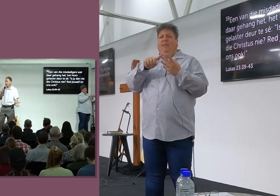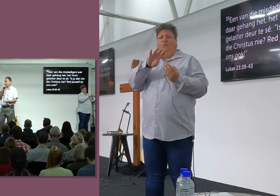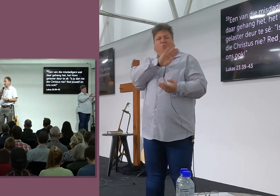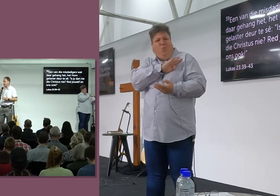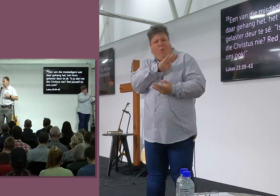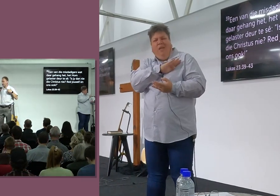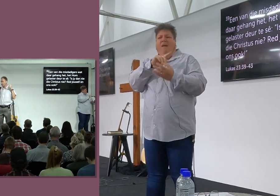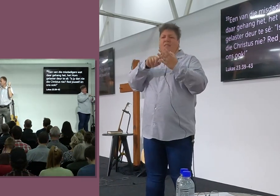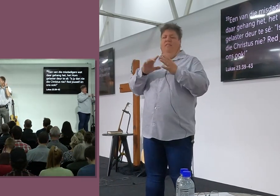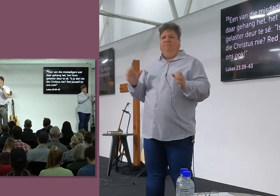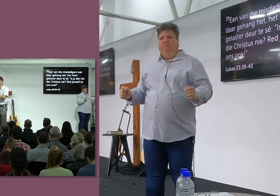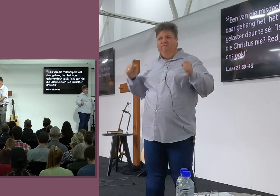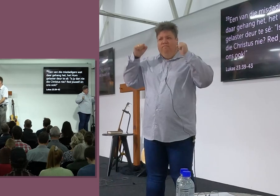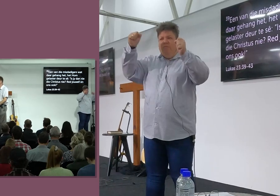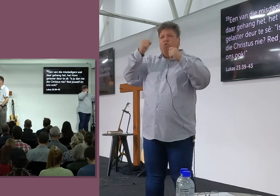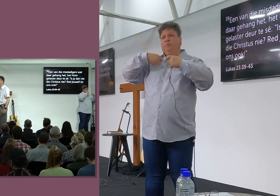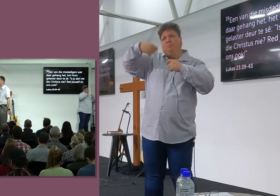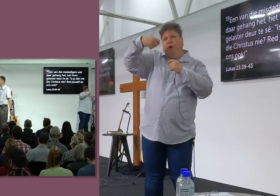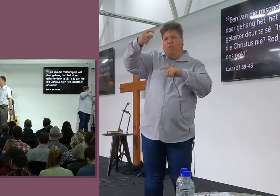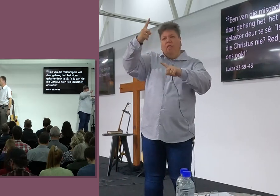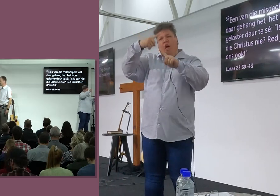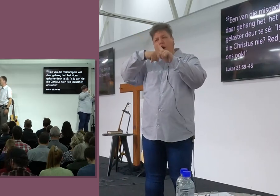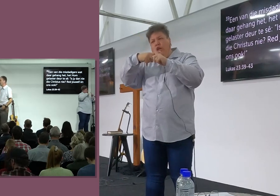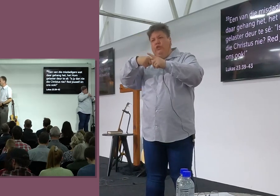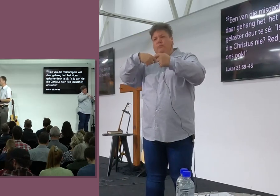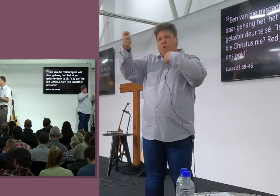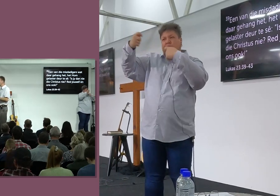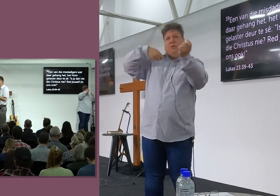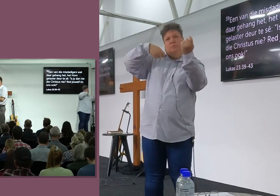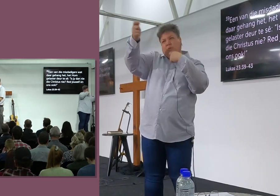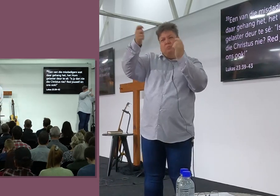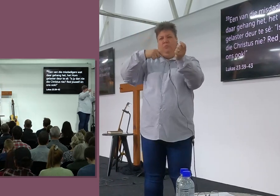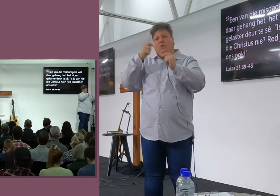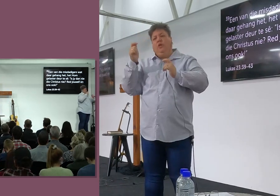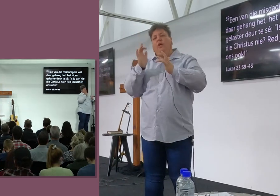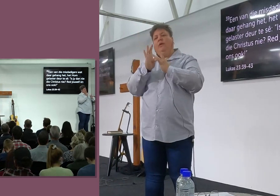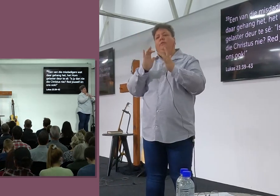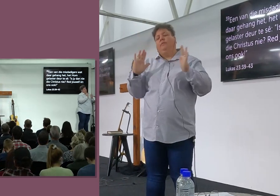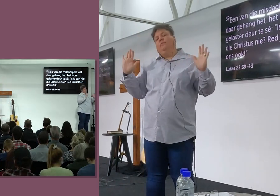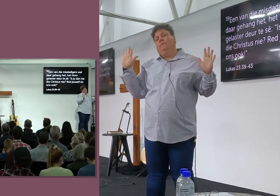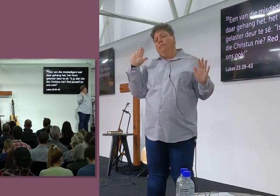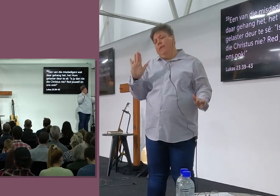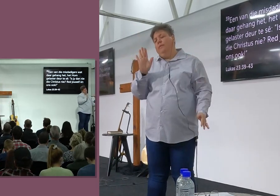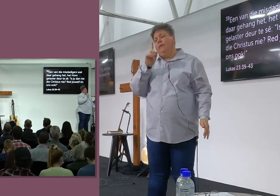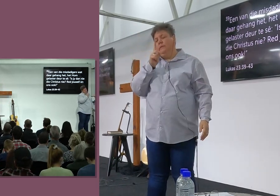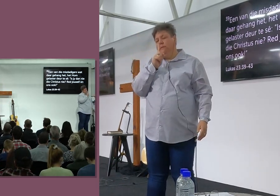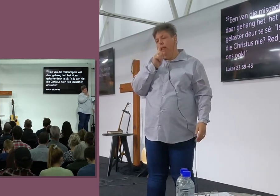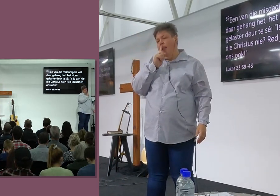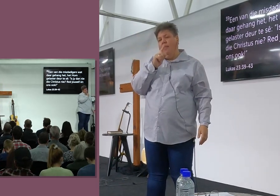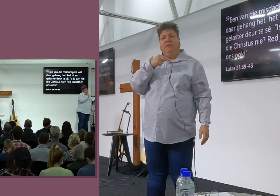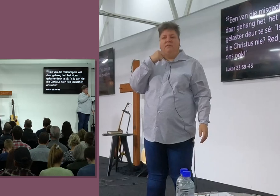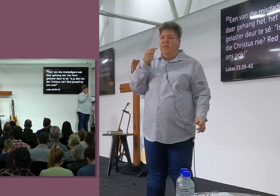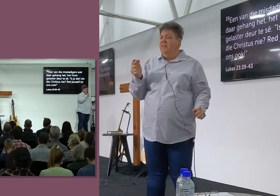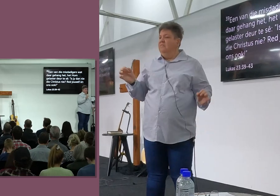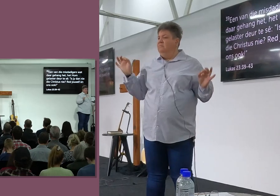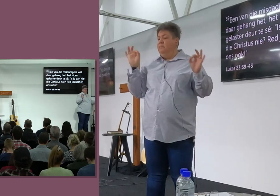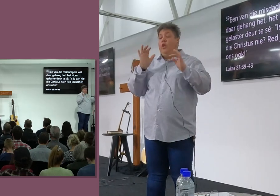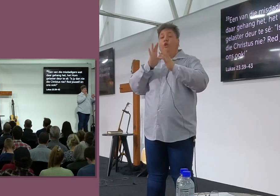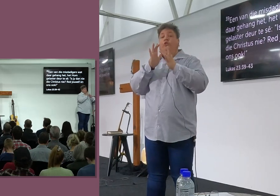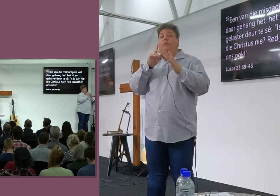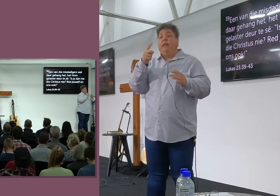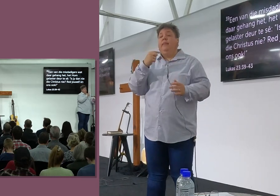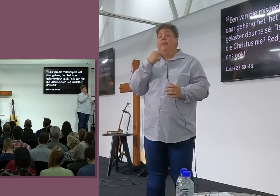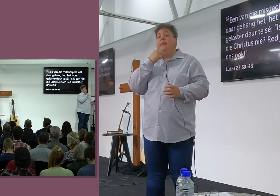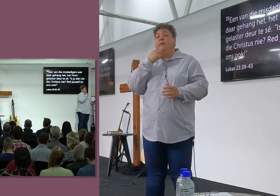twee manne aan die kruis, Het al met hom gespot gedrijf, En vir die grootste deel, Het Jesus niks gesê nie, Die woorde wat Jesus geuitred was,